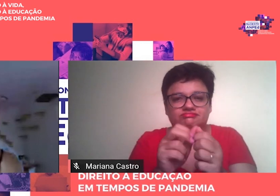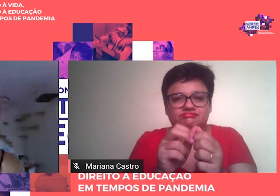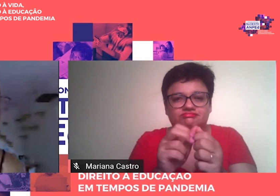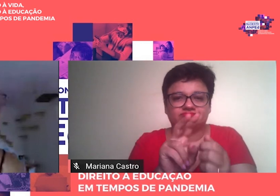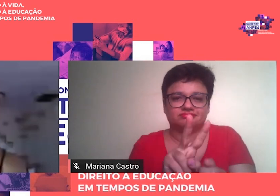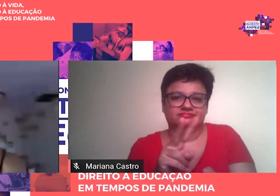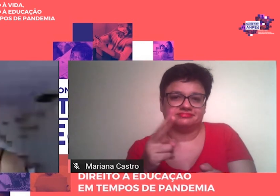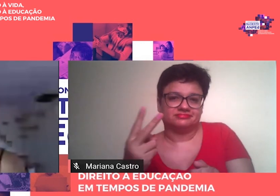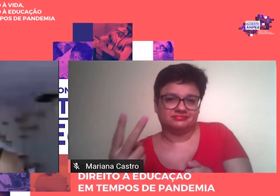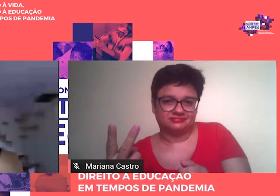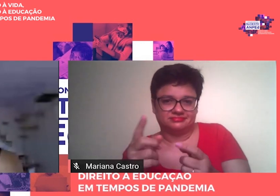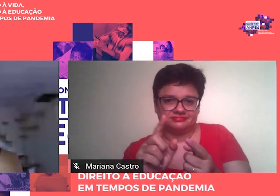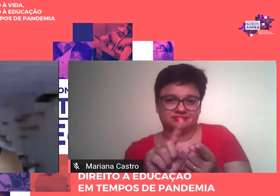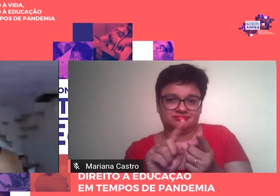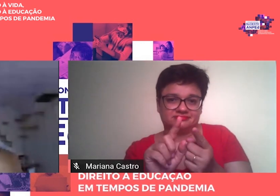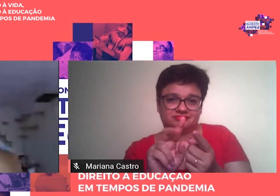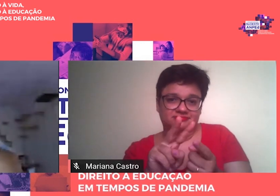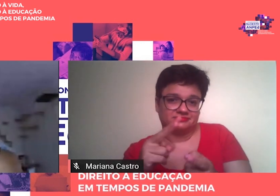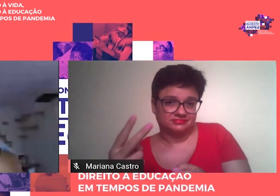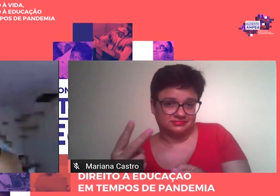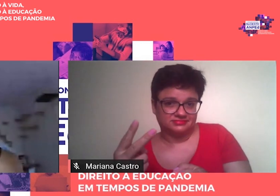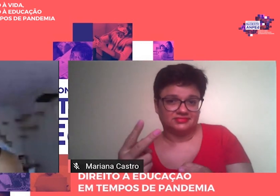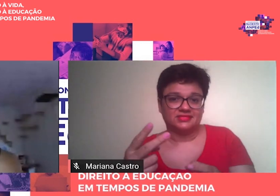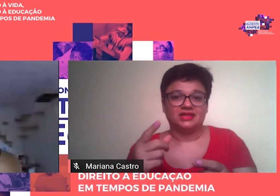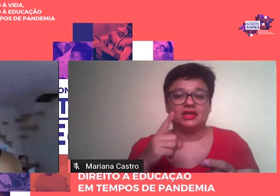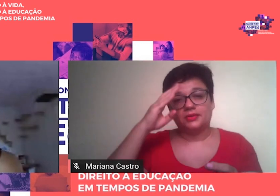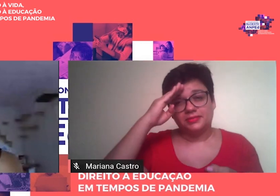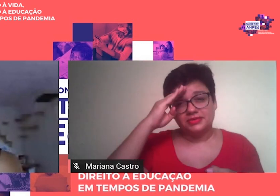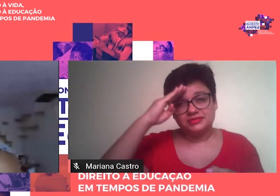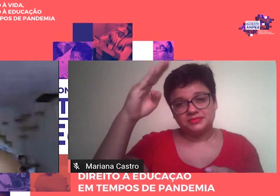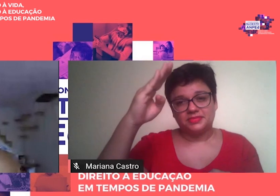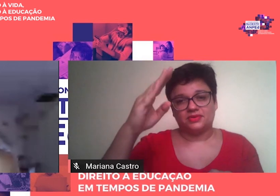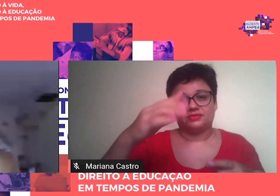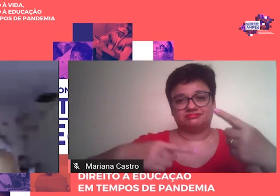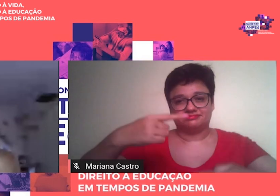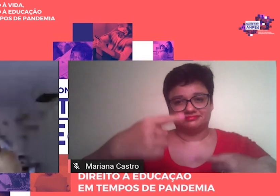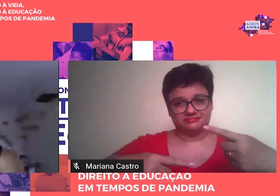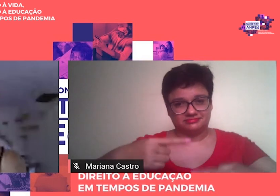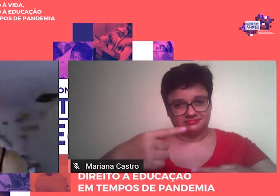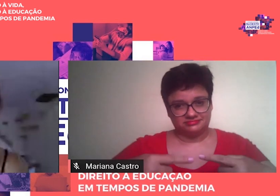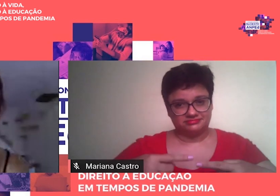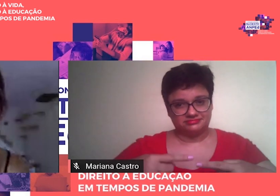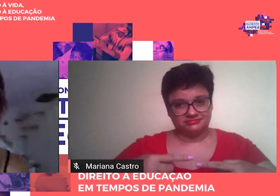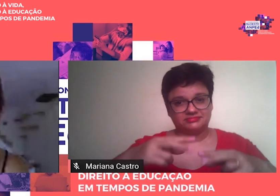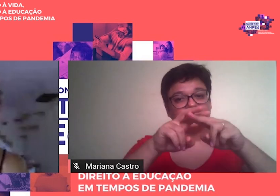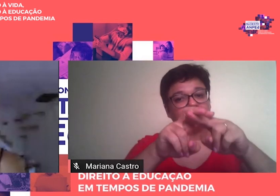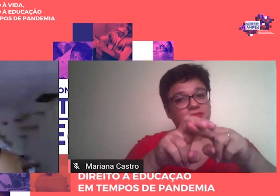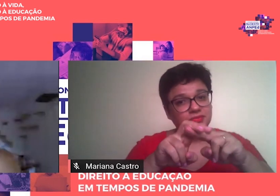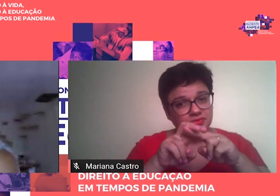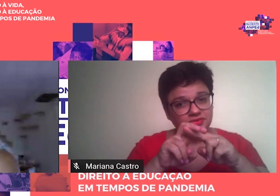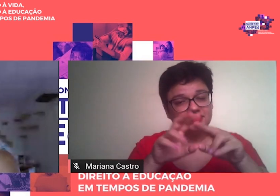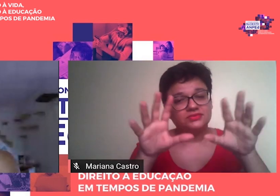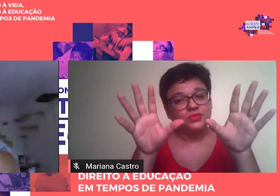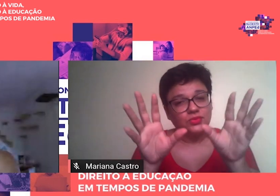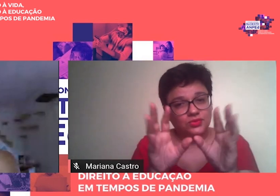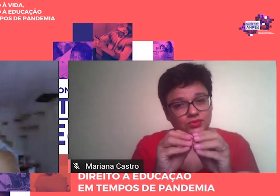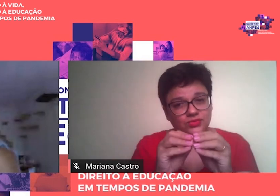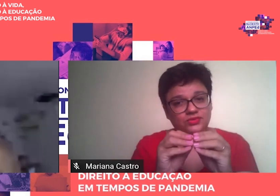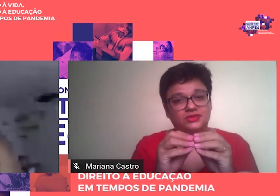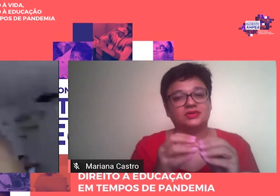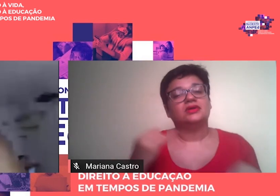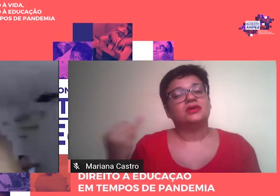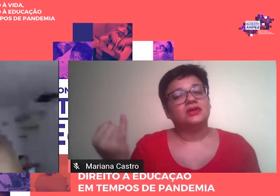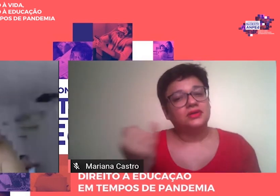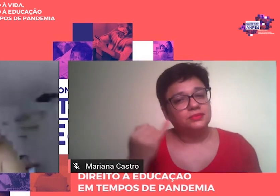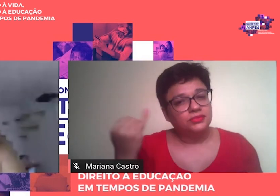a raiz do primado da política. E, desta feita, ele conclui que a importância